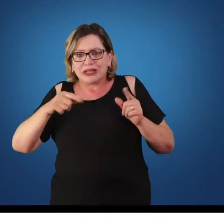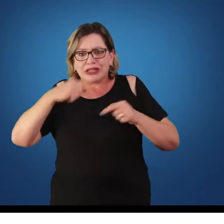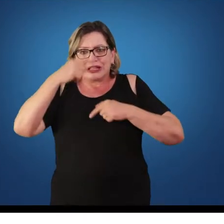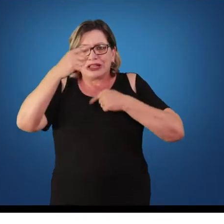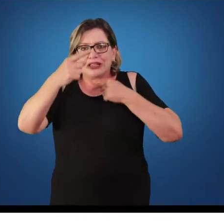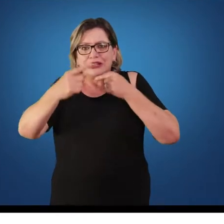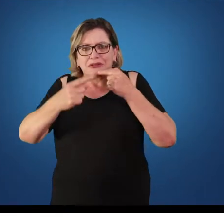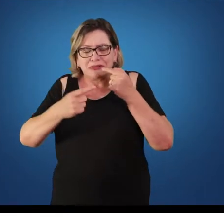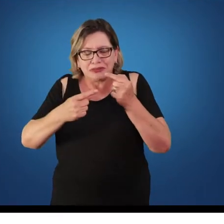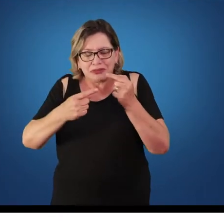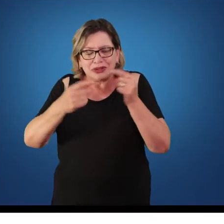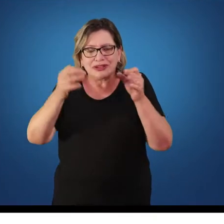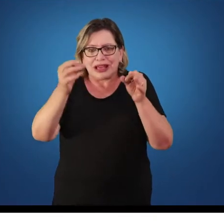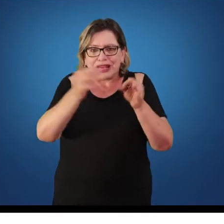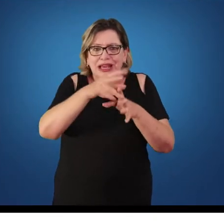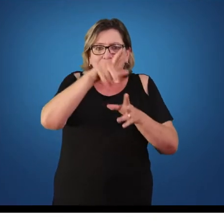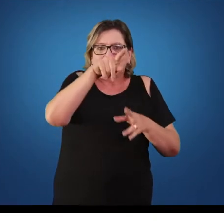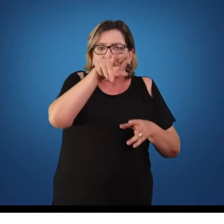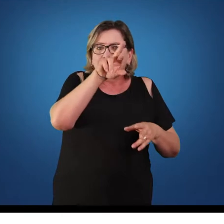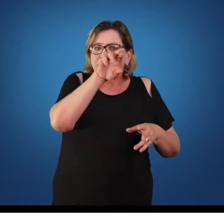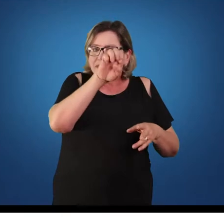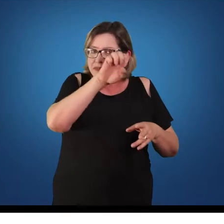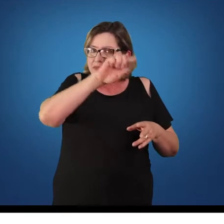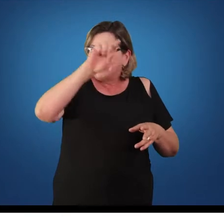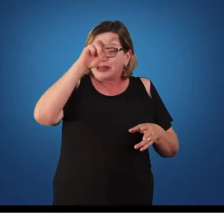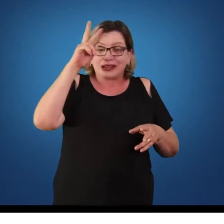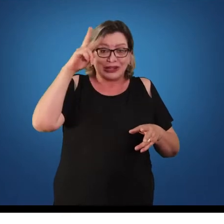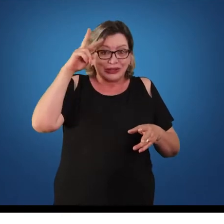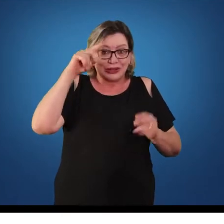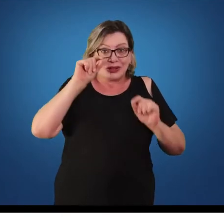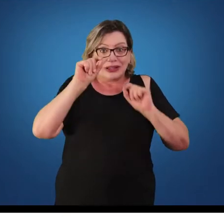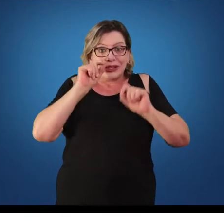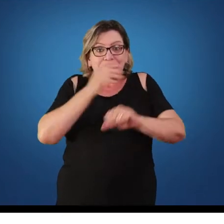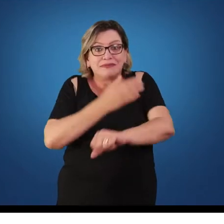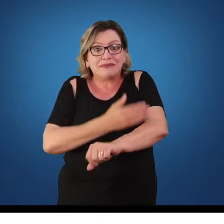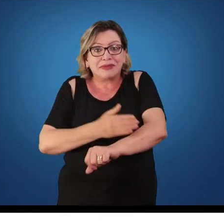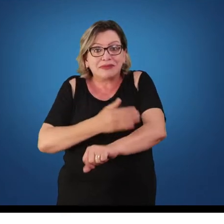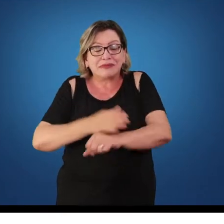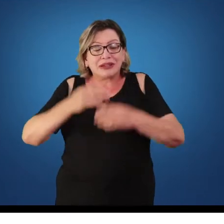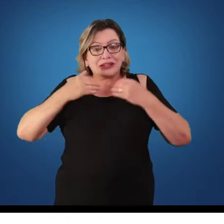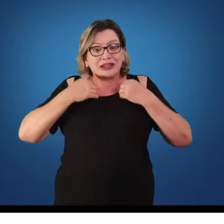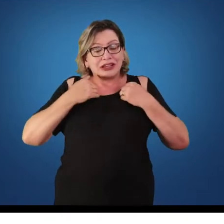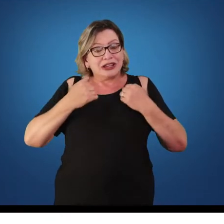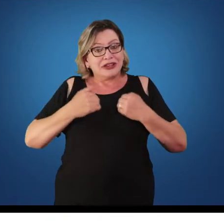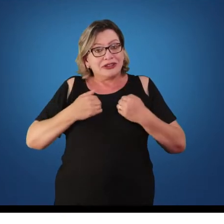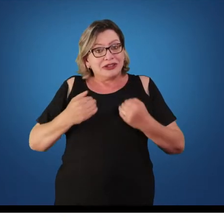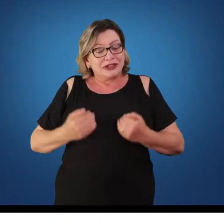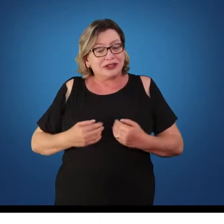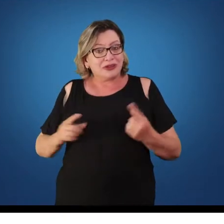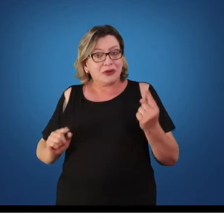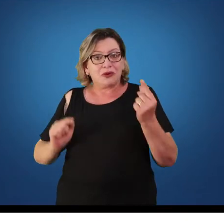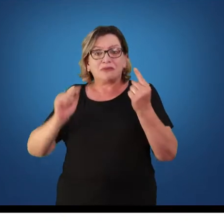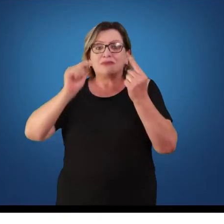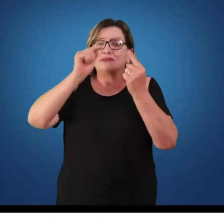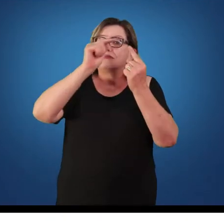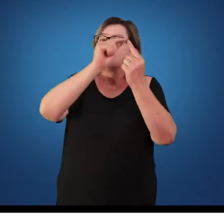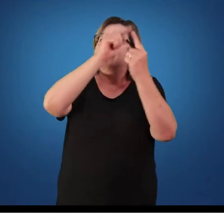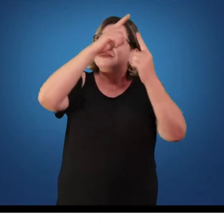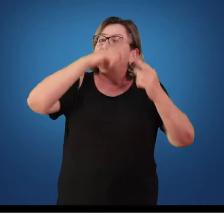do período pré-histórico, ela se torna uma prática de exercício físico que visa, que busca a manutenção